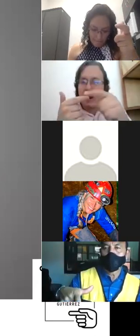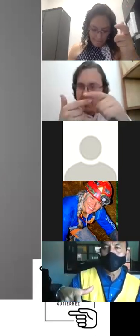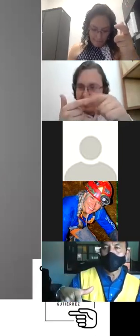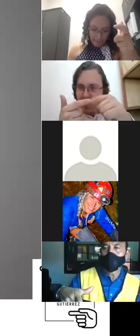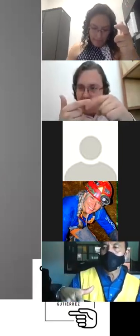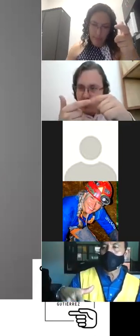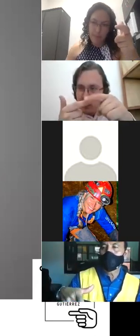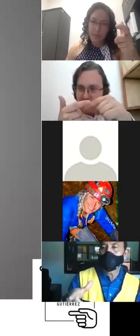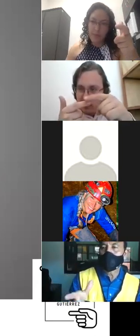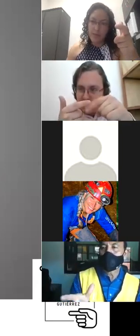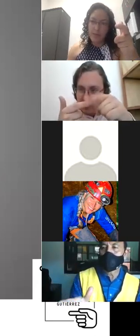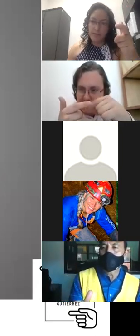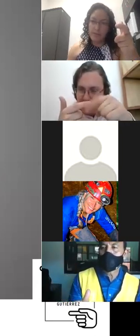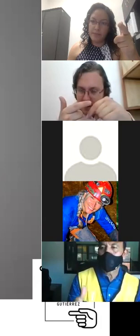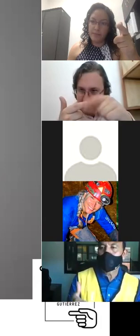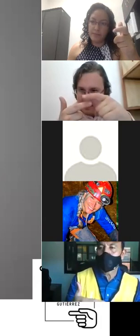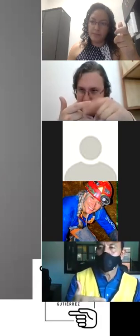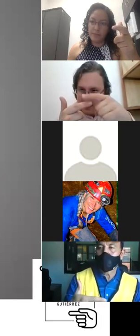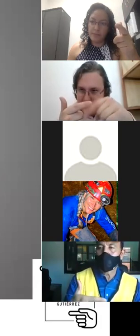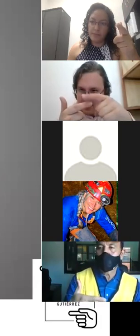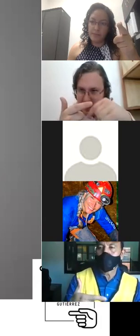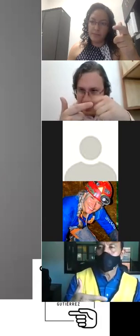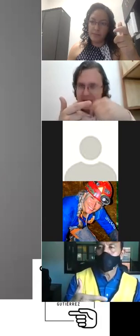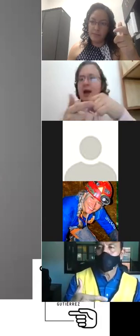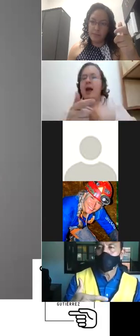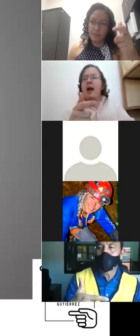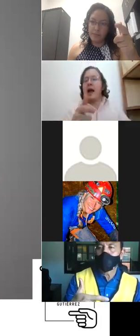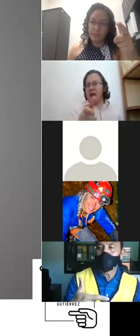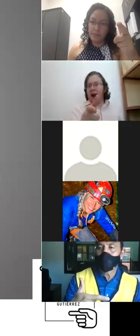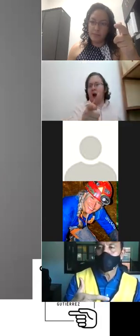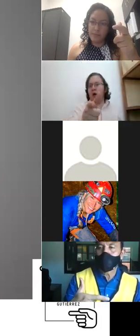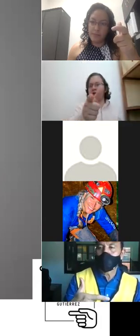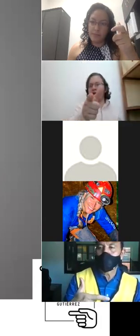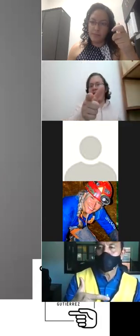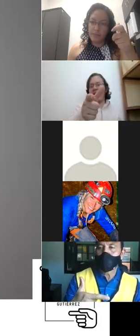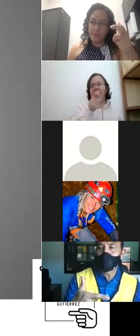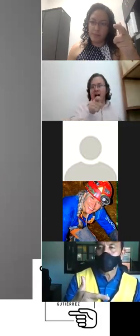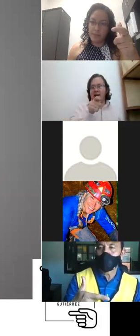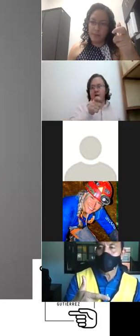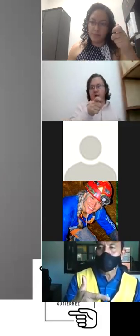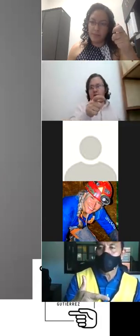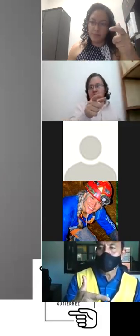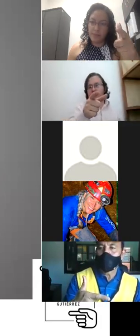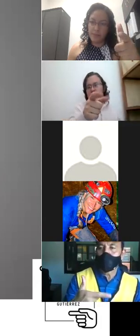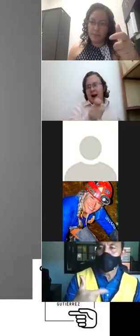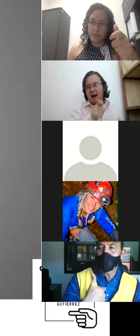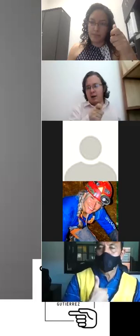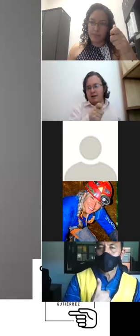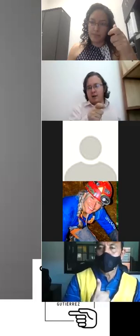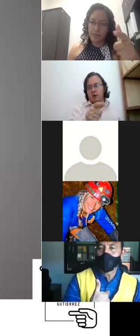amarrado algo aquí en nuestro dedo índice ¿sí? y que lo vamos a jalar hacia nosotros jalar hacia nosotros